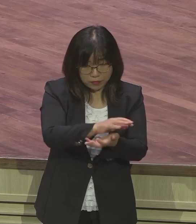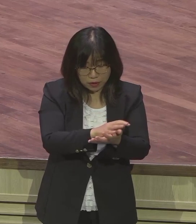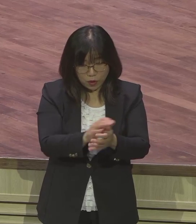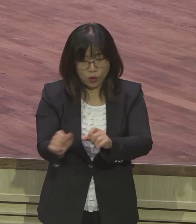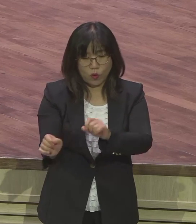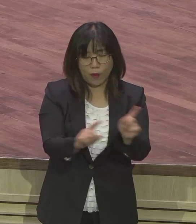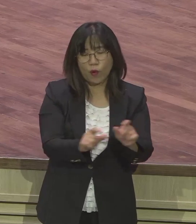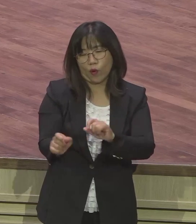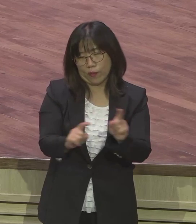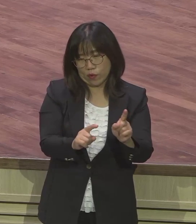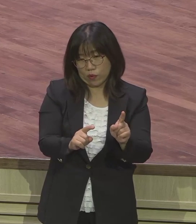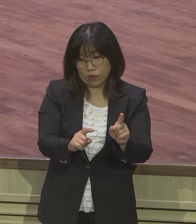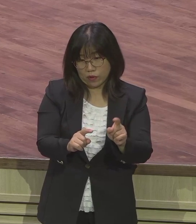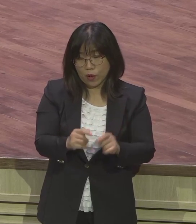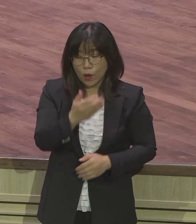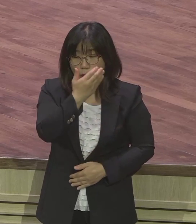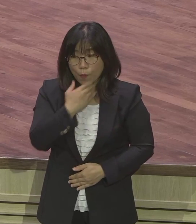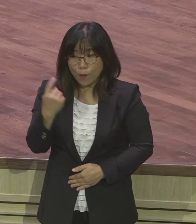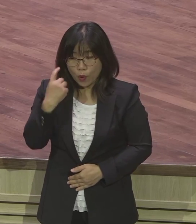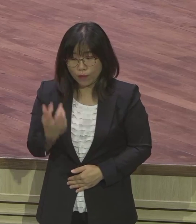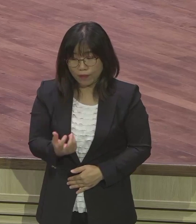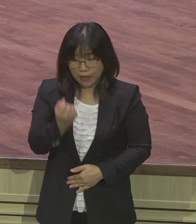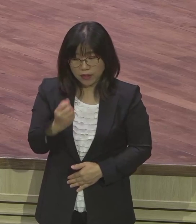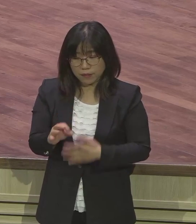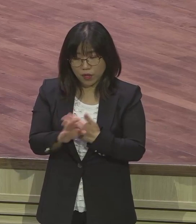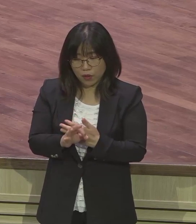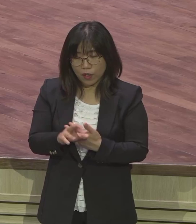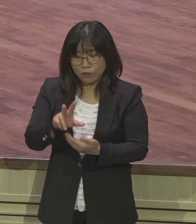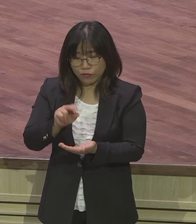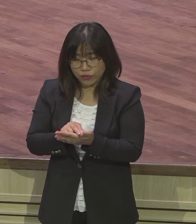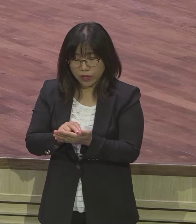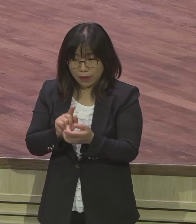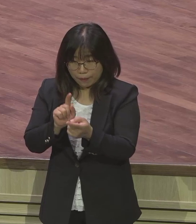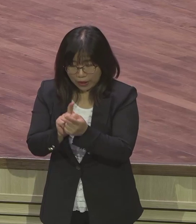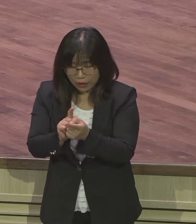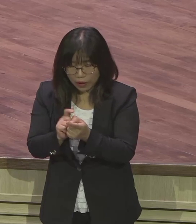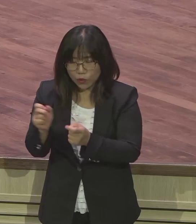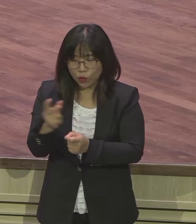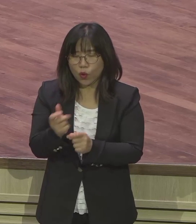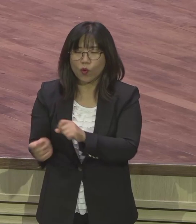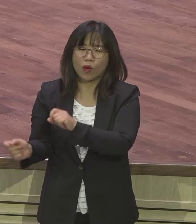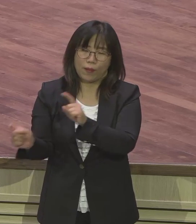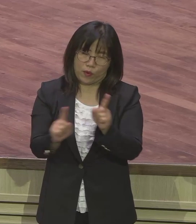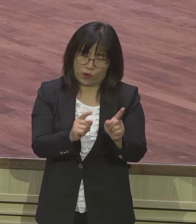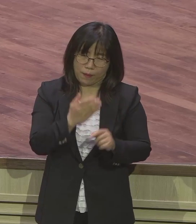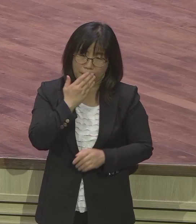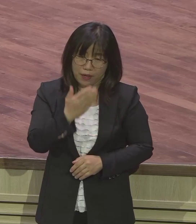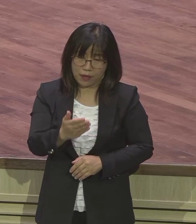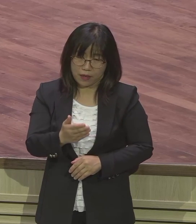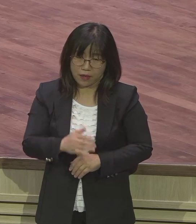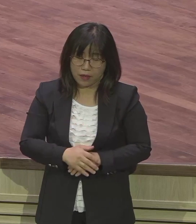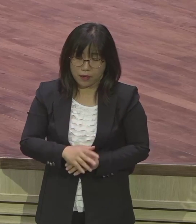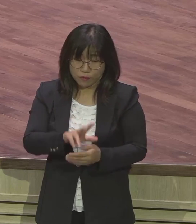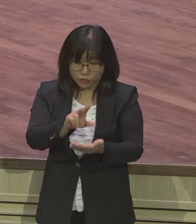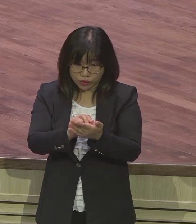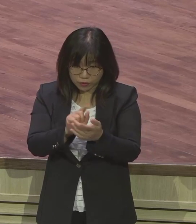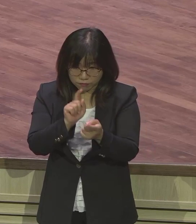중요합니다 하나님의 자녀가 언약 공동체를 떠나는 순간 뭐요 문제가 찾아오죠 문제가